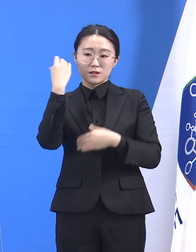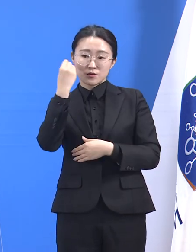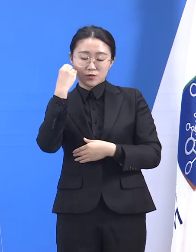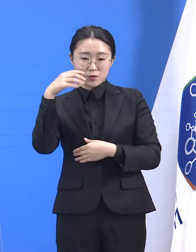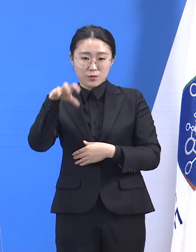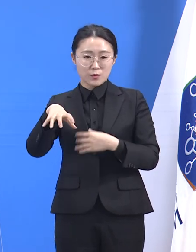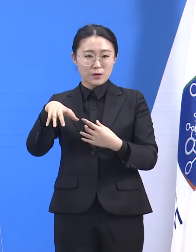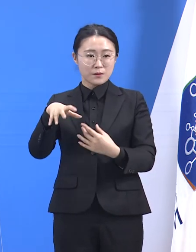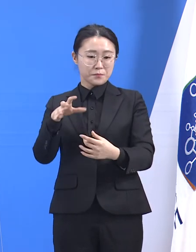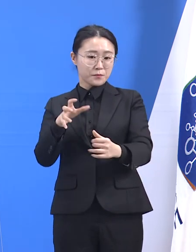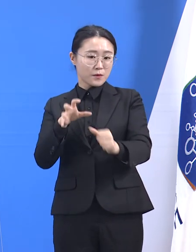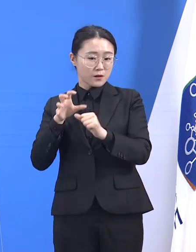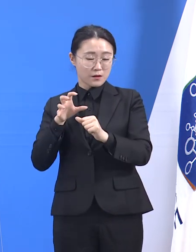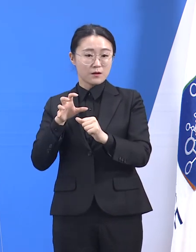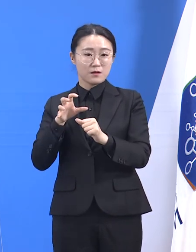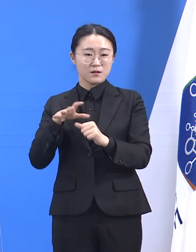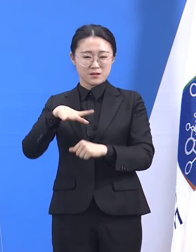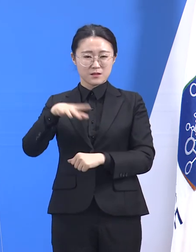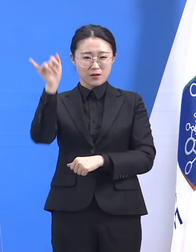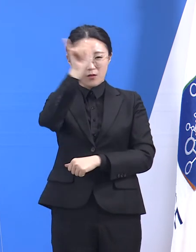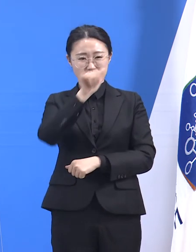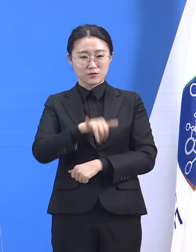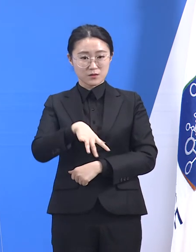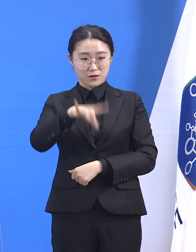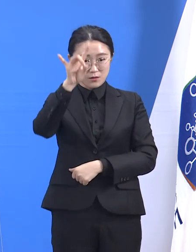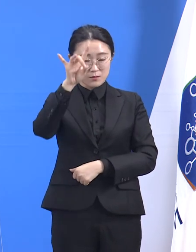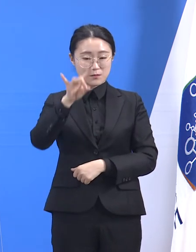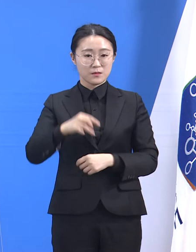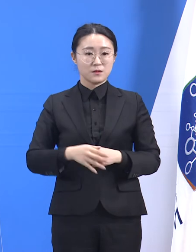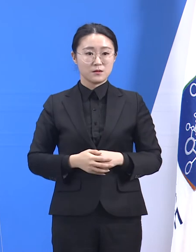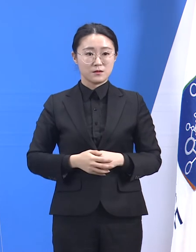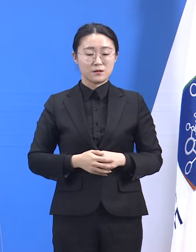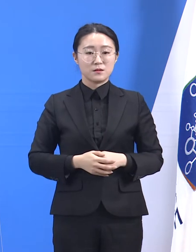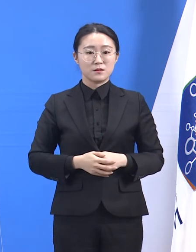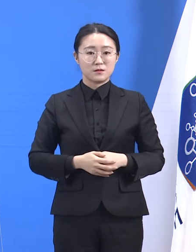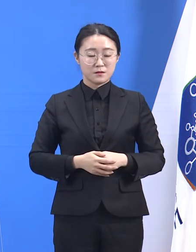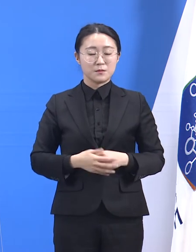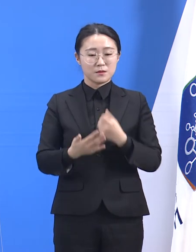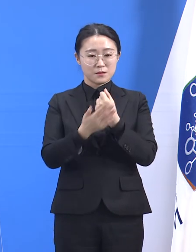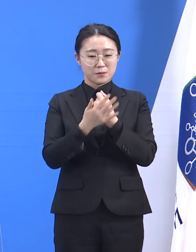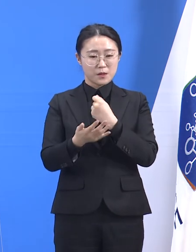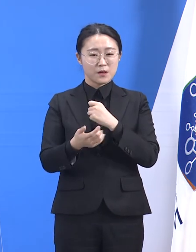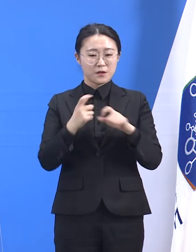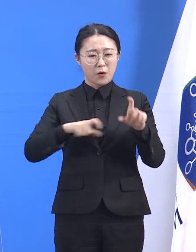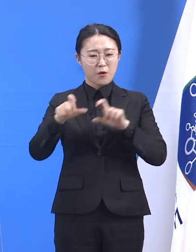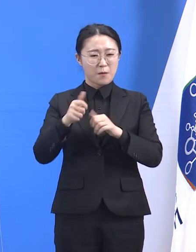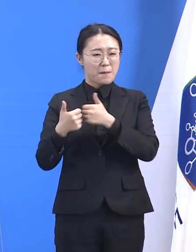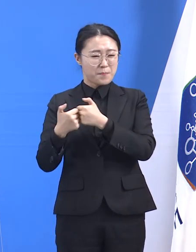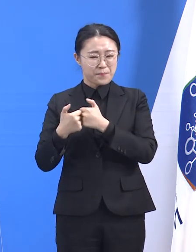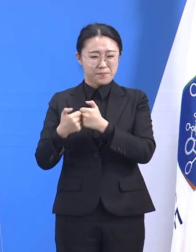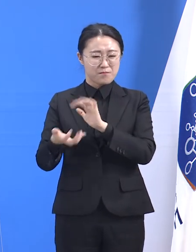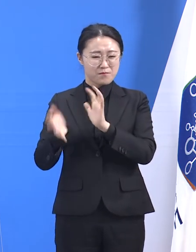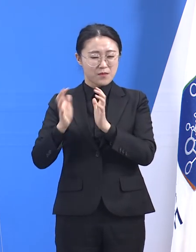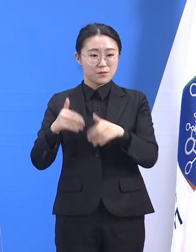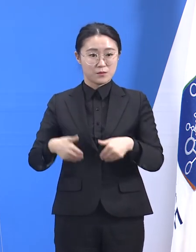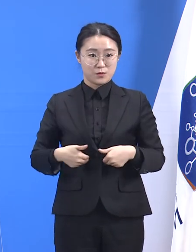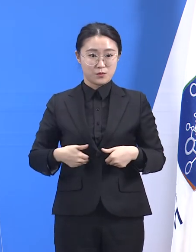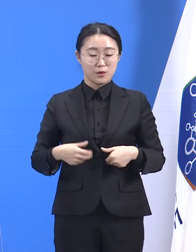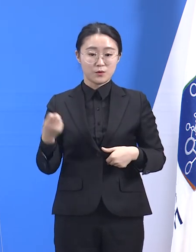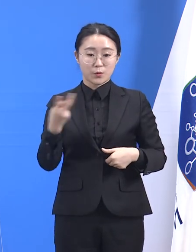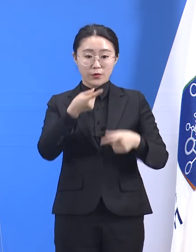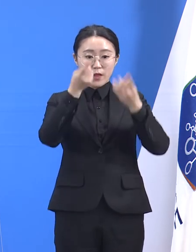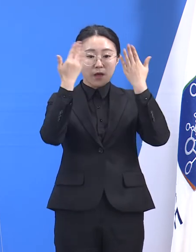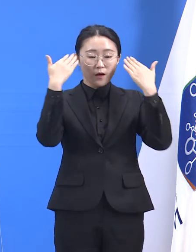필요했었습니다. 특히 대학생들이 이용하는 시설인 만큼 안정성에 대한 신뢰를 주는 것 역시 중요했기에